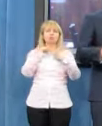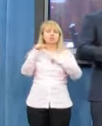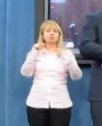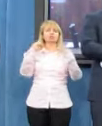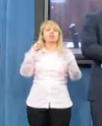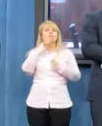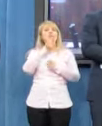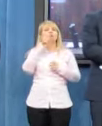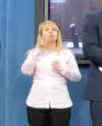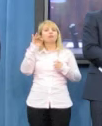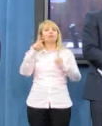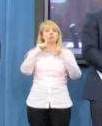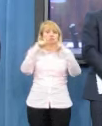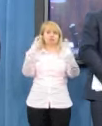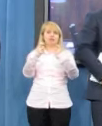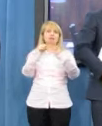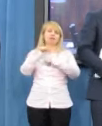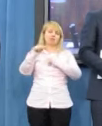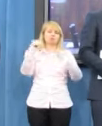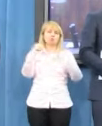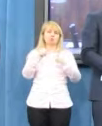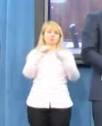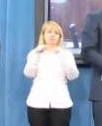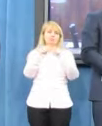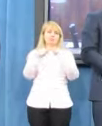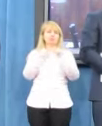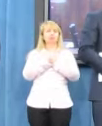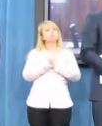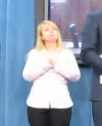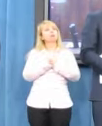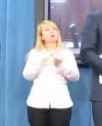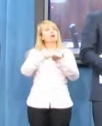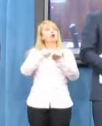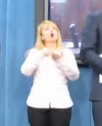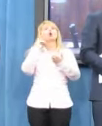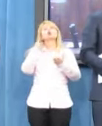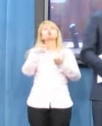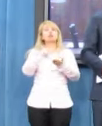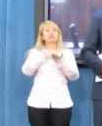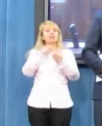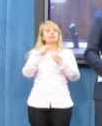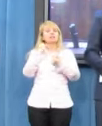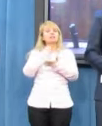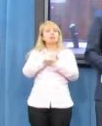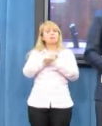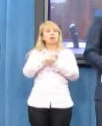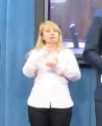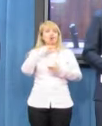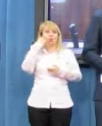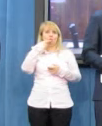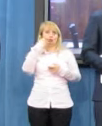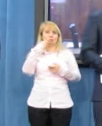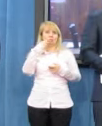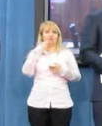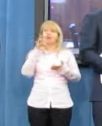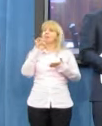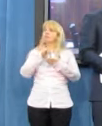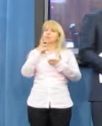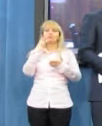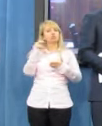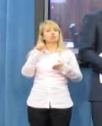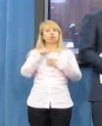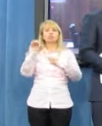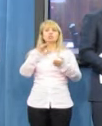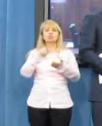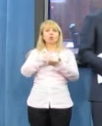Ale to pani pytanie pokazuje, że ktoś w tej sprawie kłamie. I na pewno nie jest to ruch pani Kota. Być może kłamie